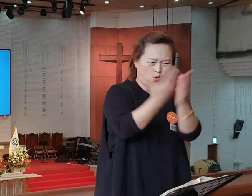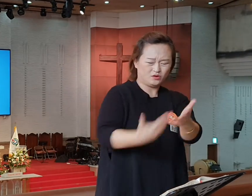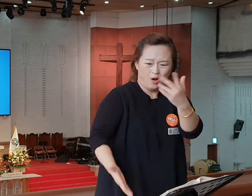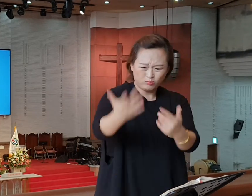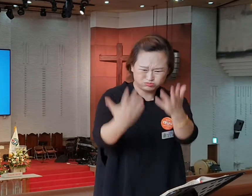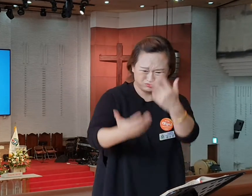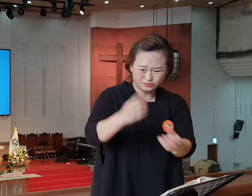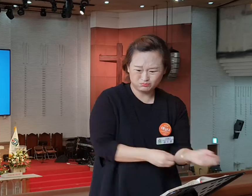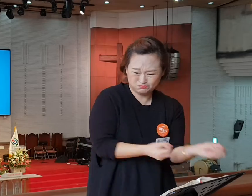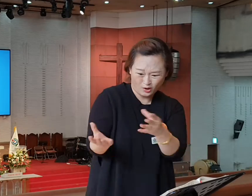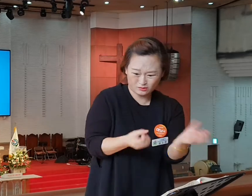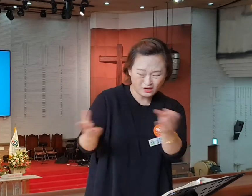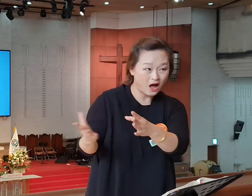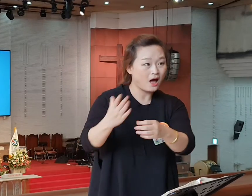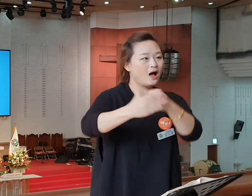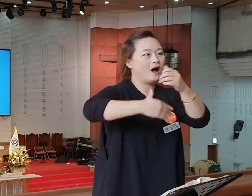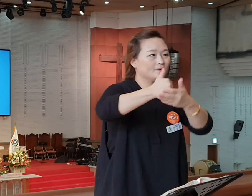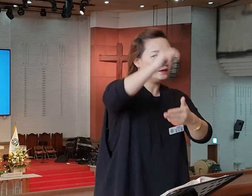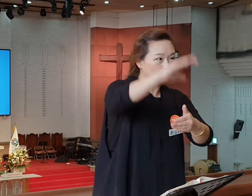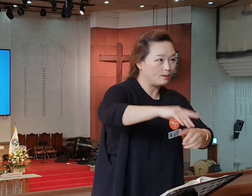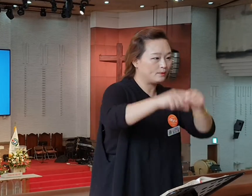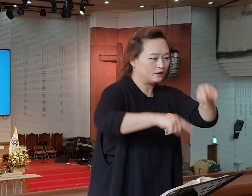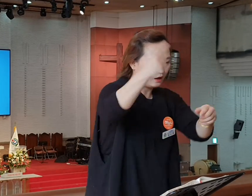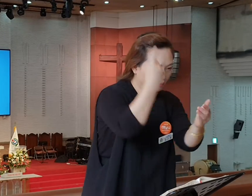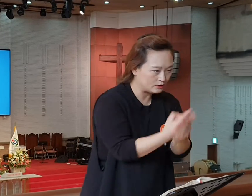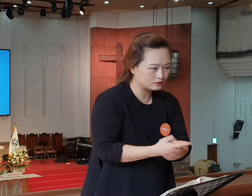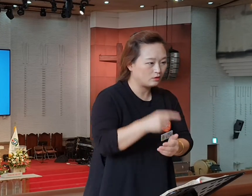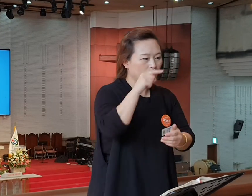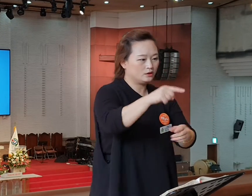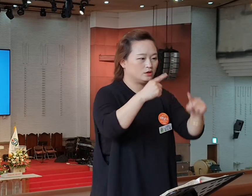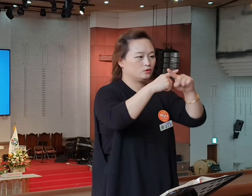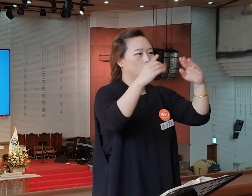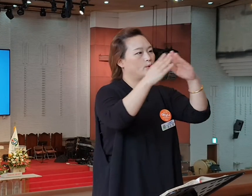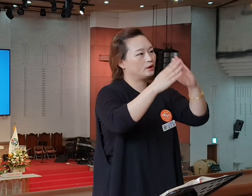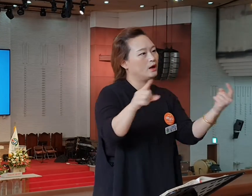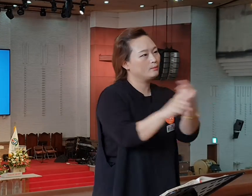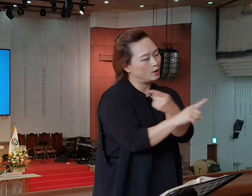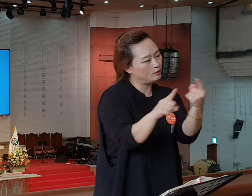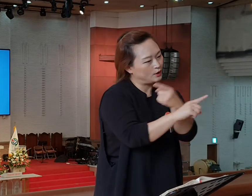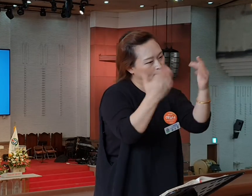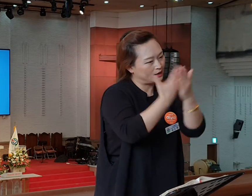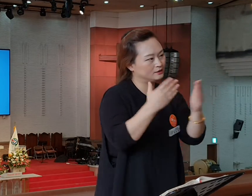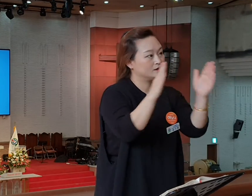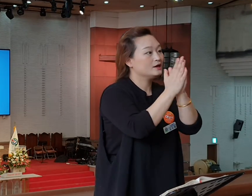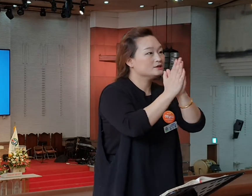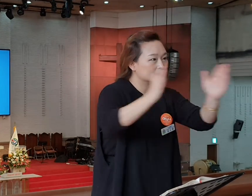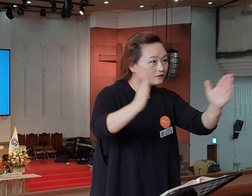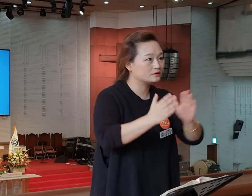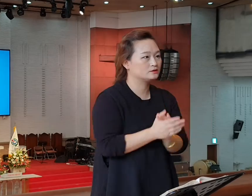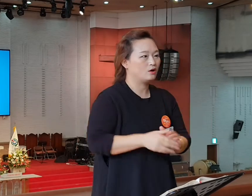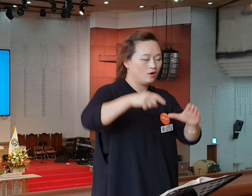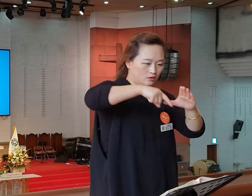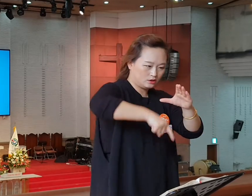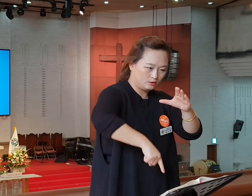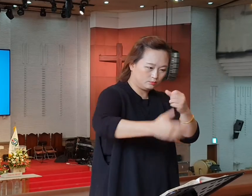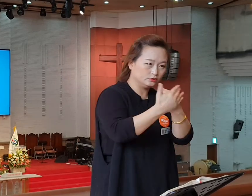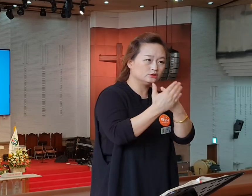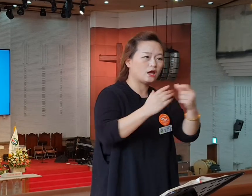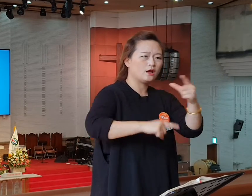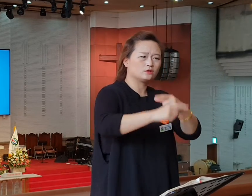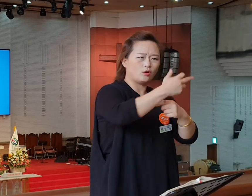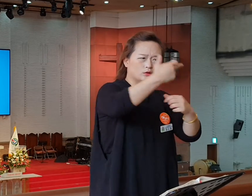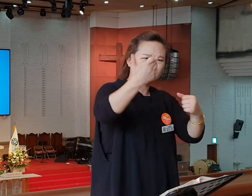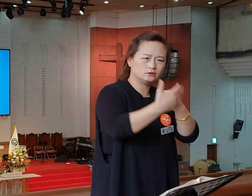하나님의 앞으로 나와 에베소가 변화되기 시작합니다. 깊은 은혜, 더 큰 은혜로 하시려고 하나님의 그